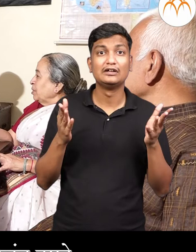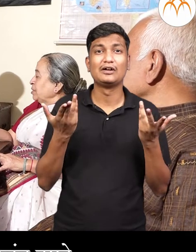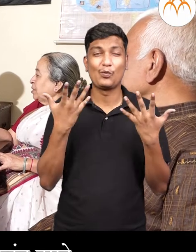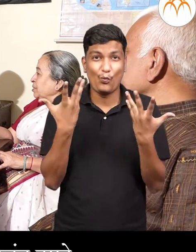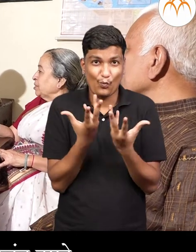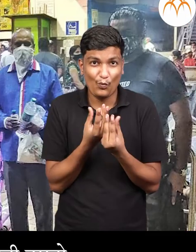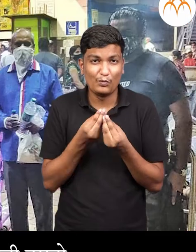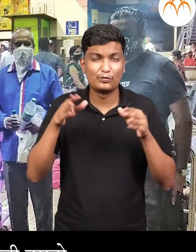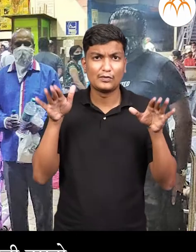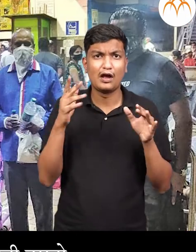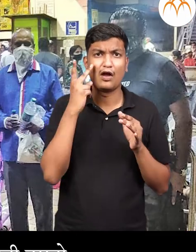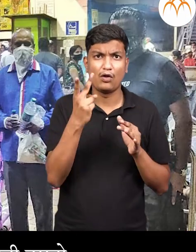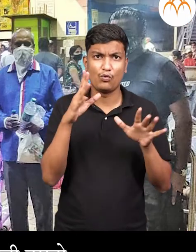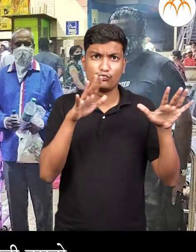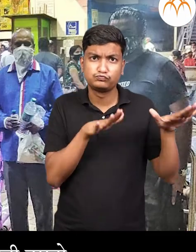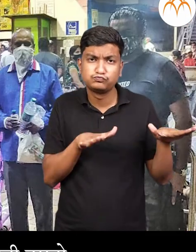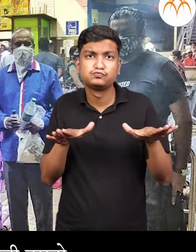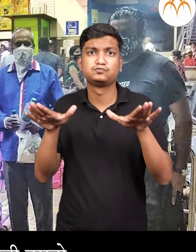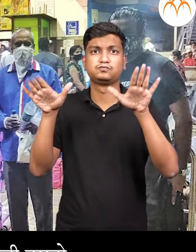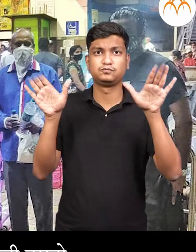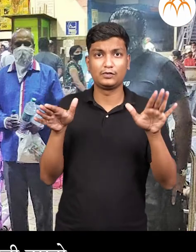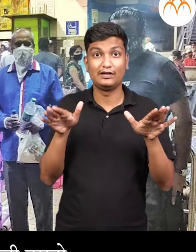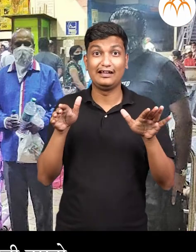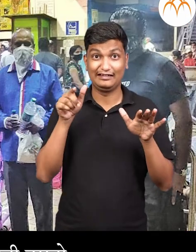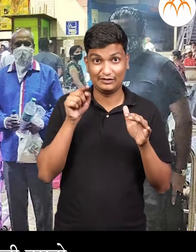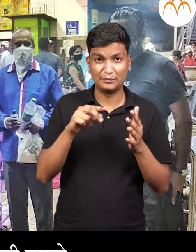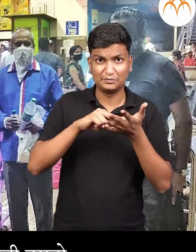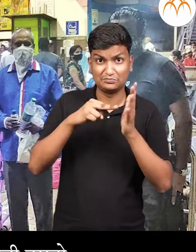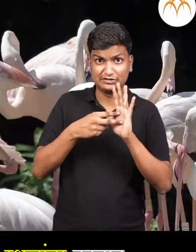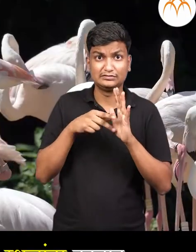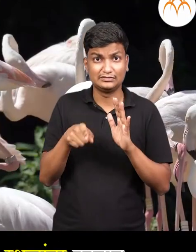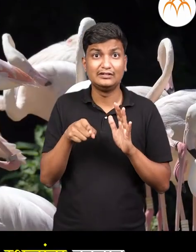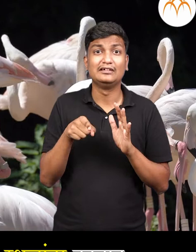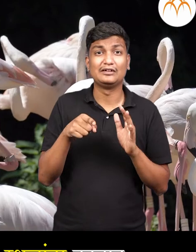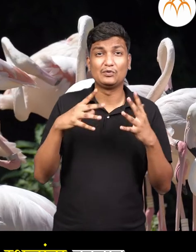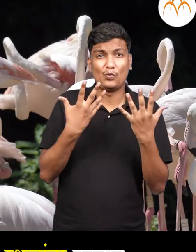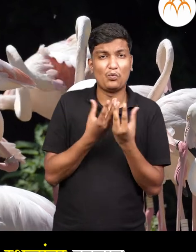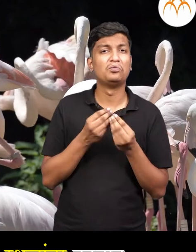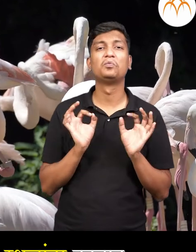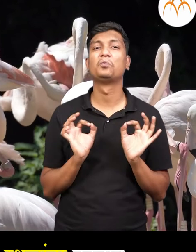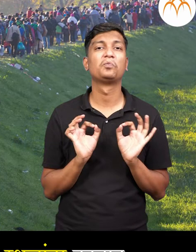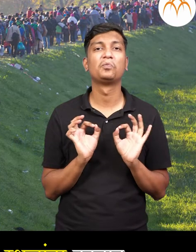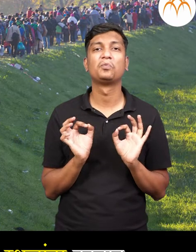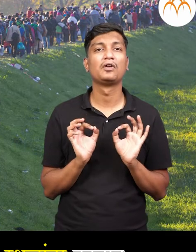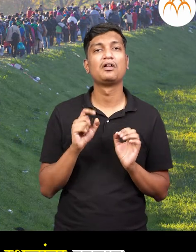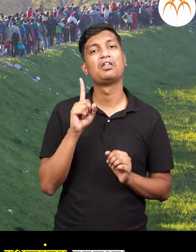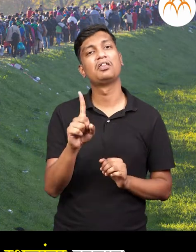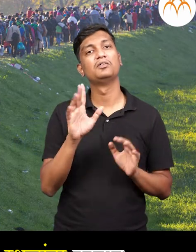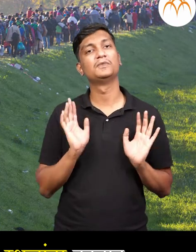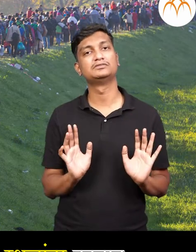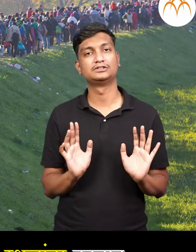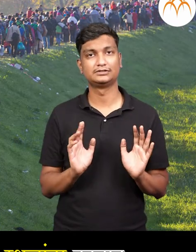कुटुम्हा नसते किवा मानसा सर्खा शेजा रही नसतो। पक्षान प्रमानेच काही वेला मानसे ही